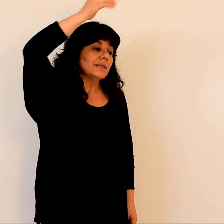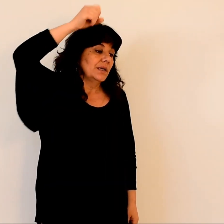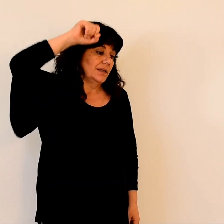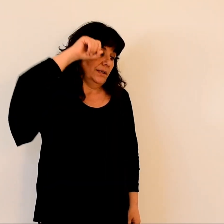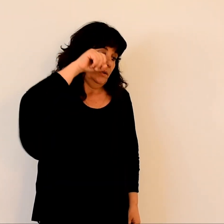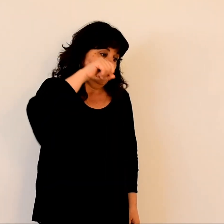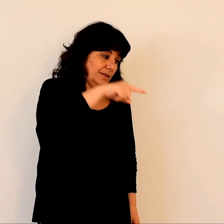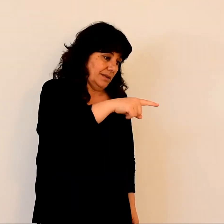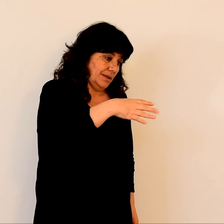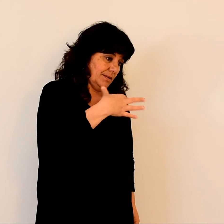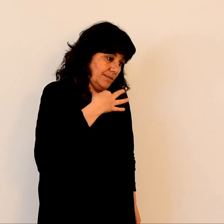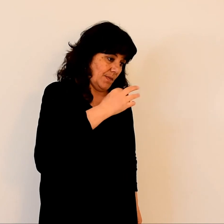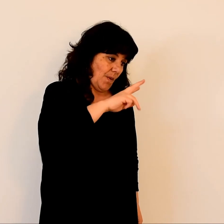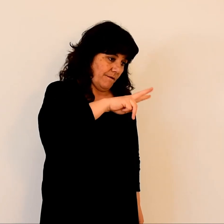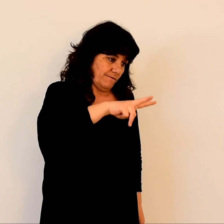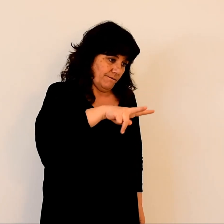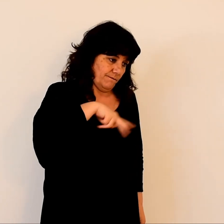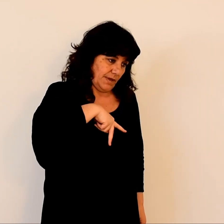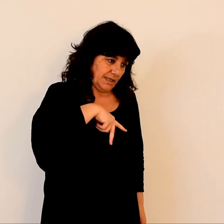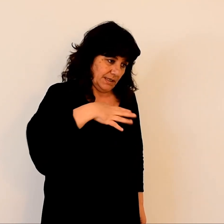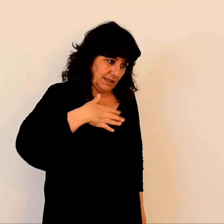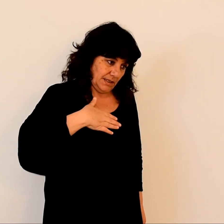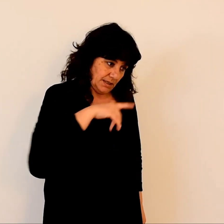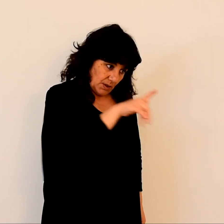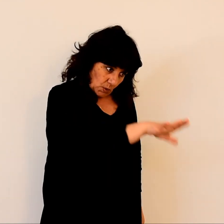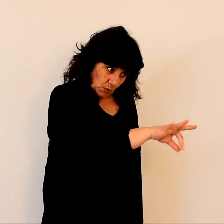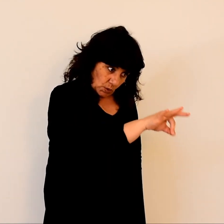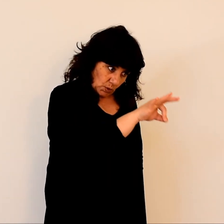choisi, écoutez-le. »